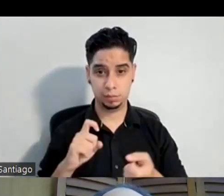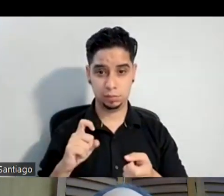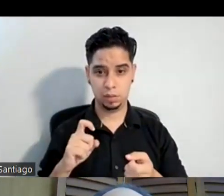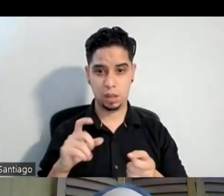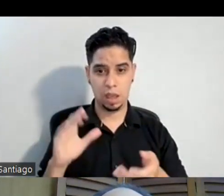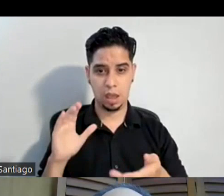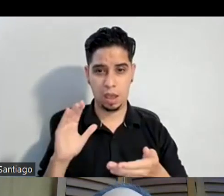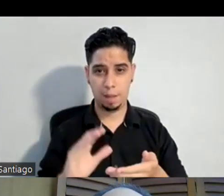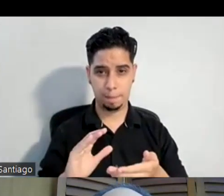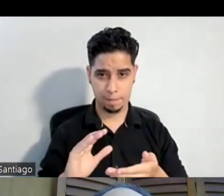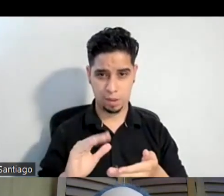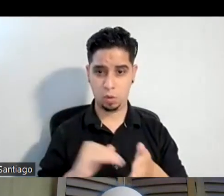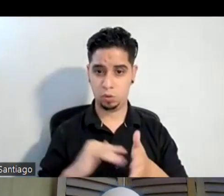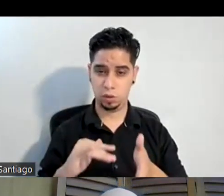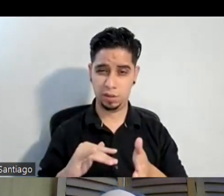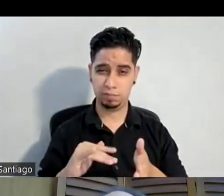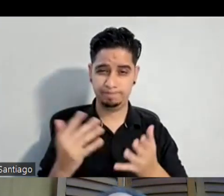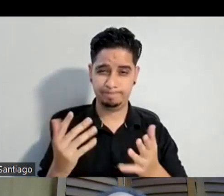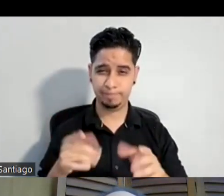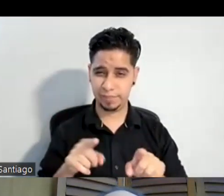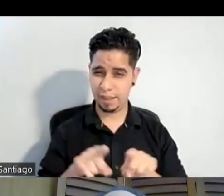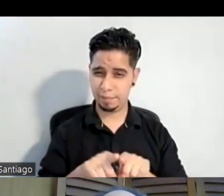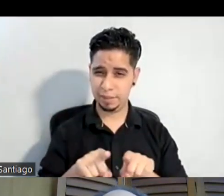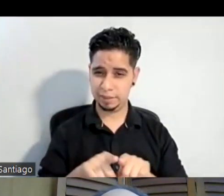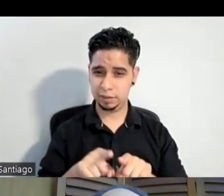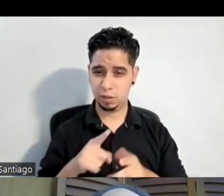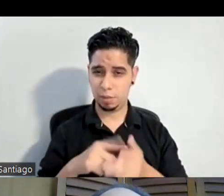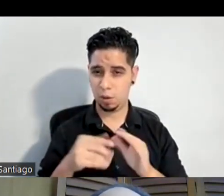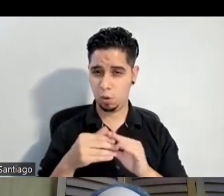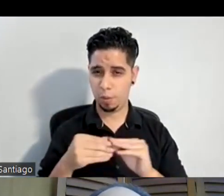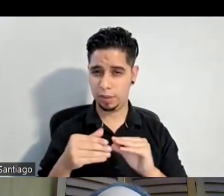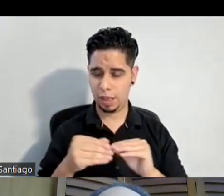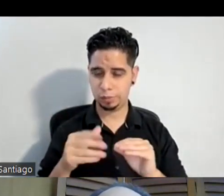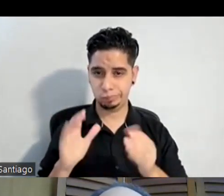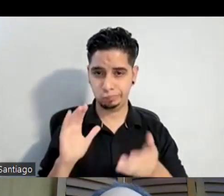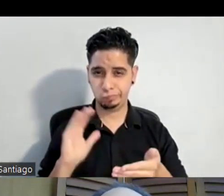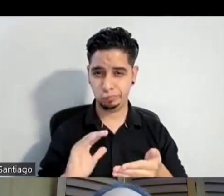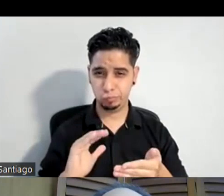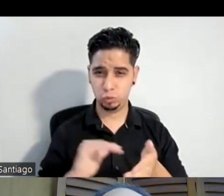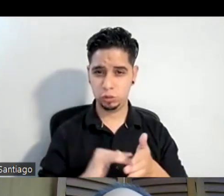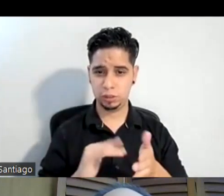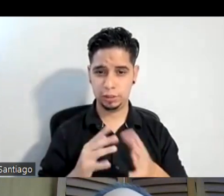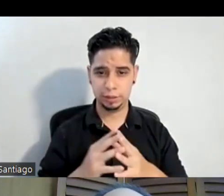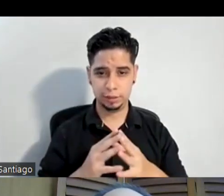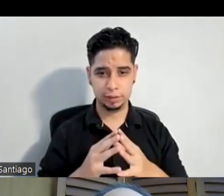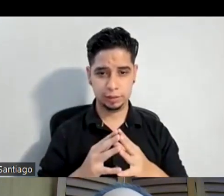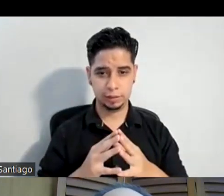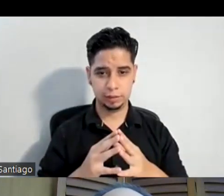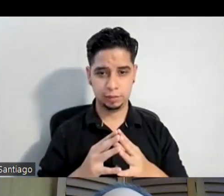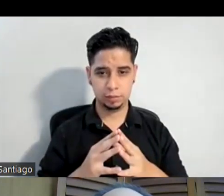de estudiantes también según lo que me han comentado o sea yo pues en cuanto a